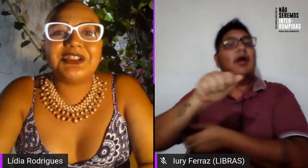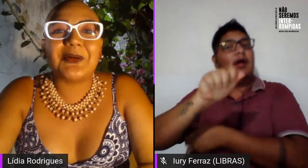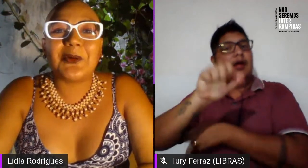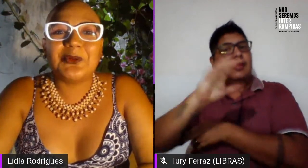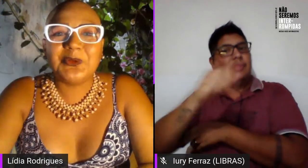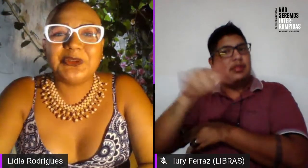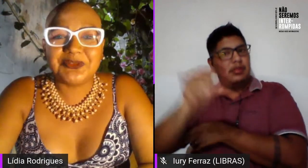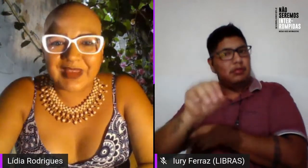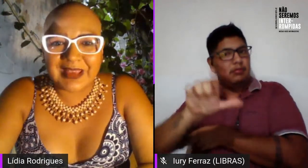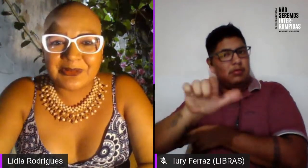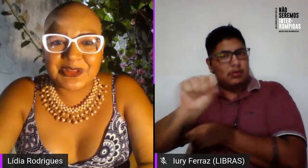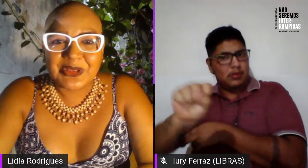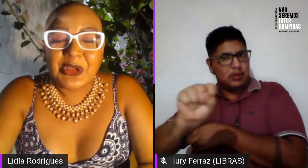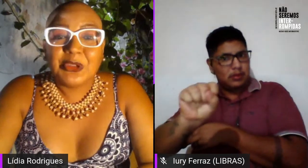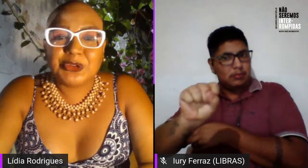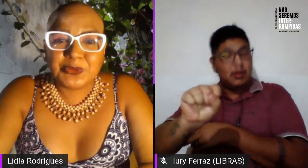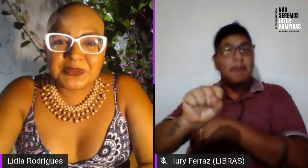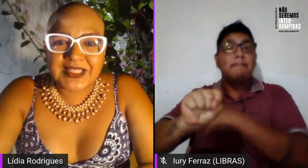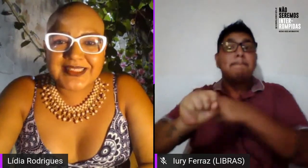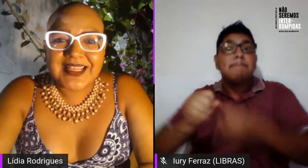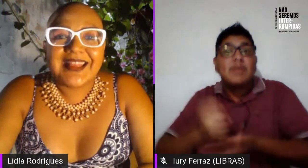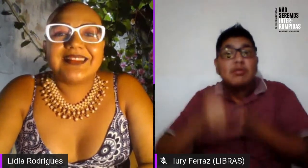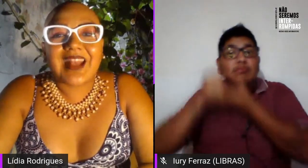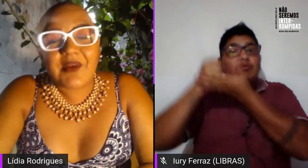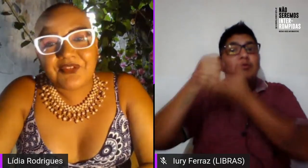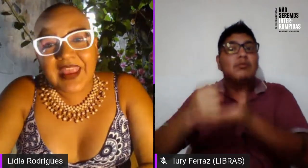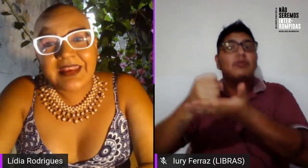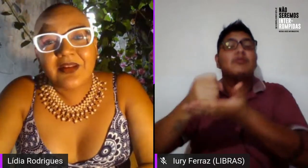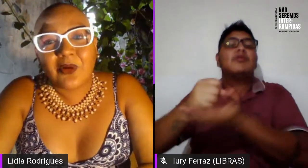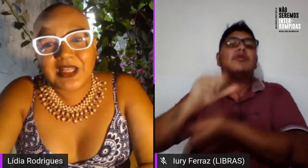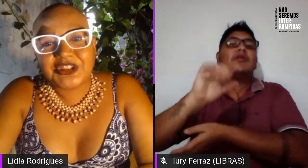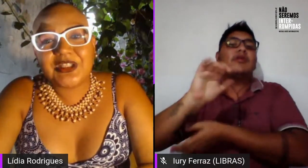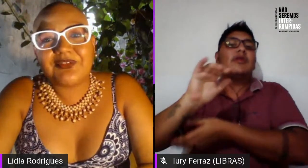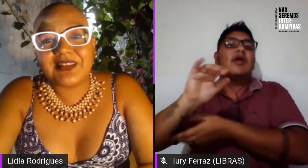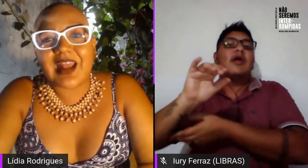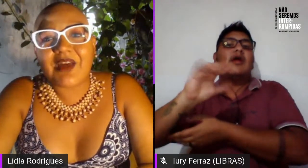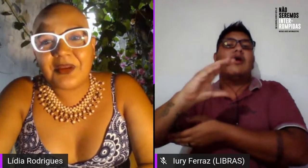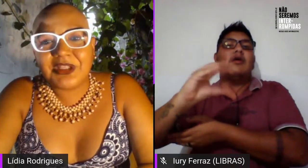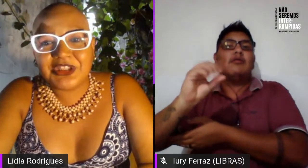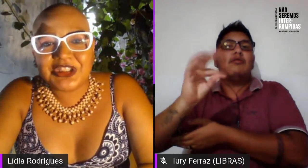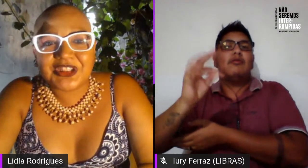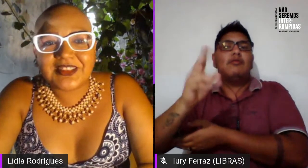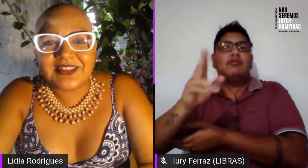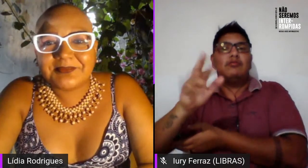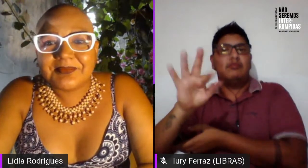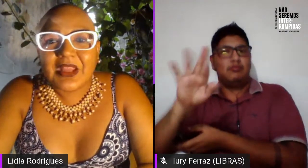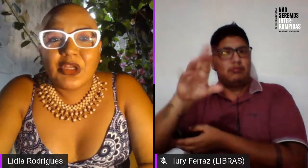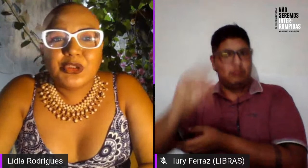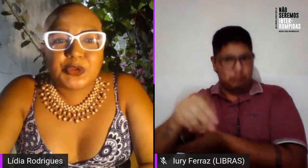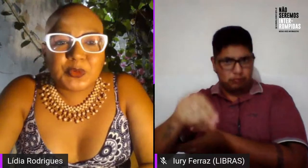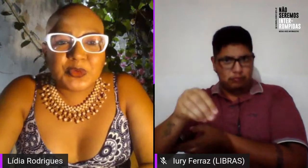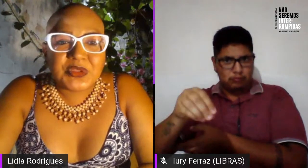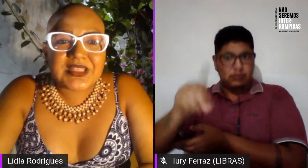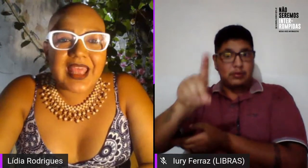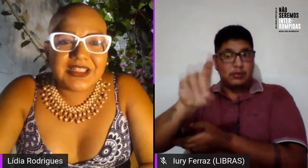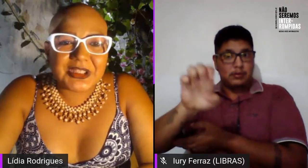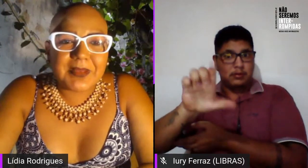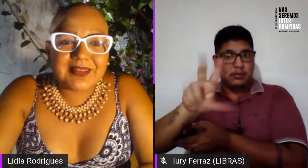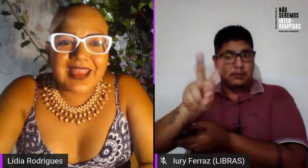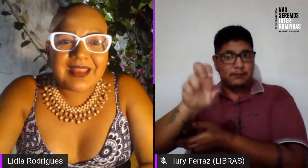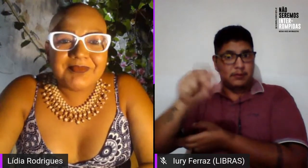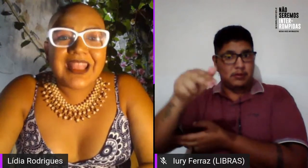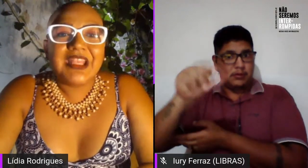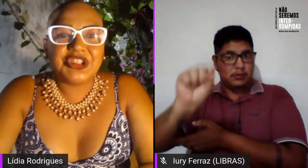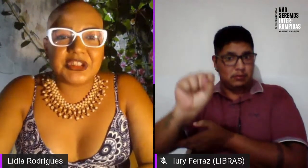Lésbica Feminista Coturno de Vênus, Juntas, Trafem, coletiva Trafeministas, Juntos